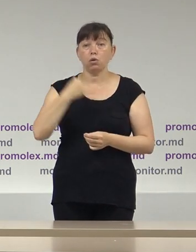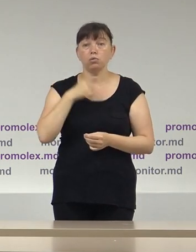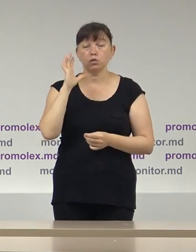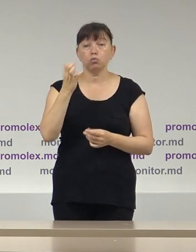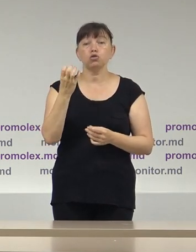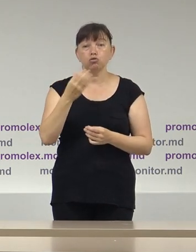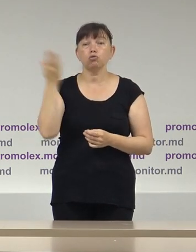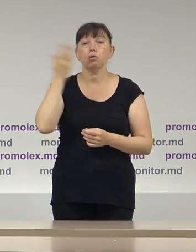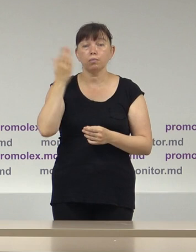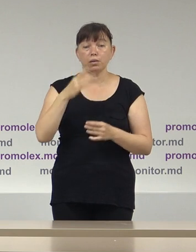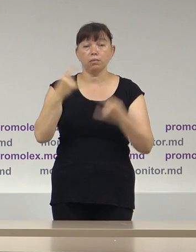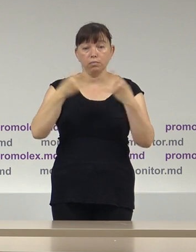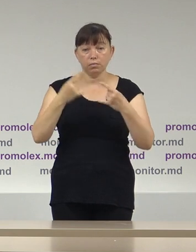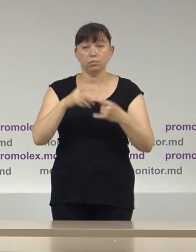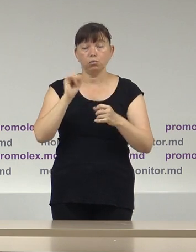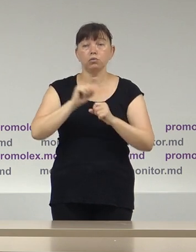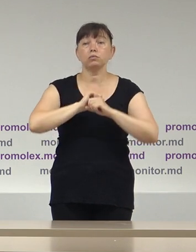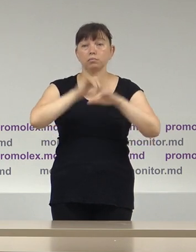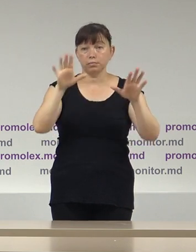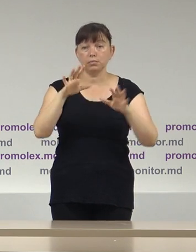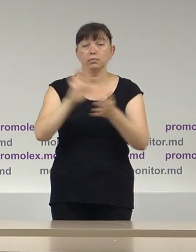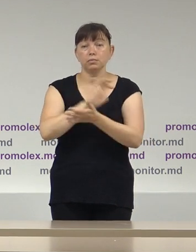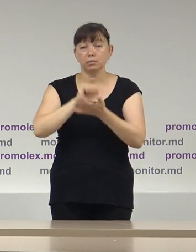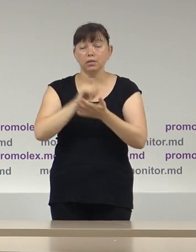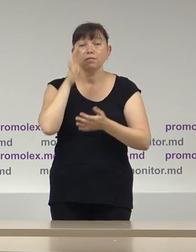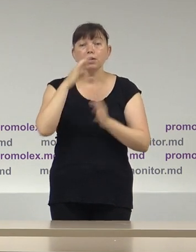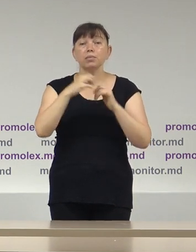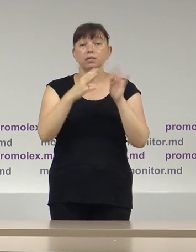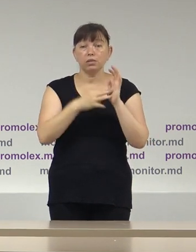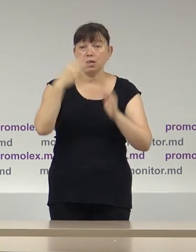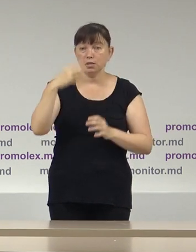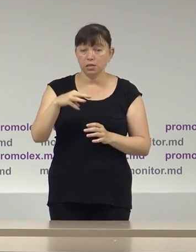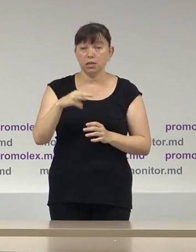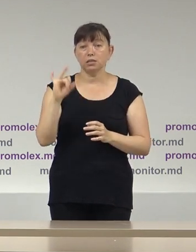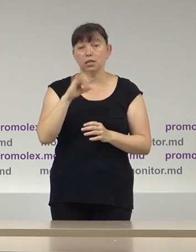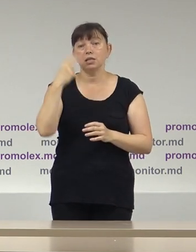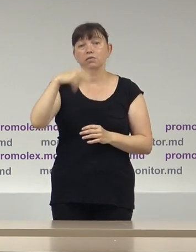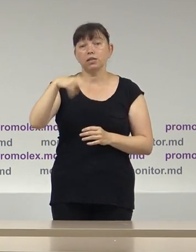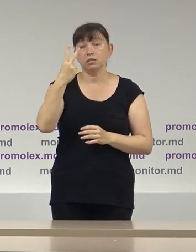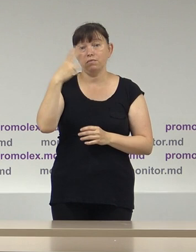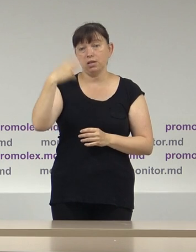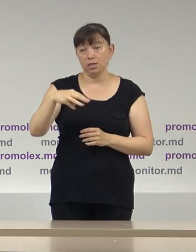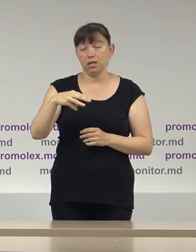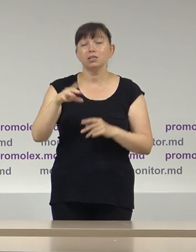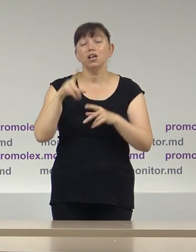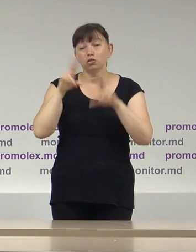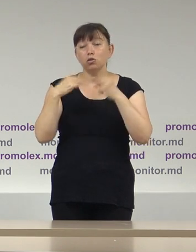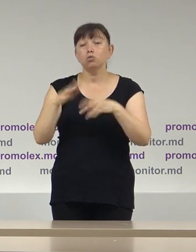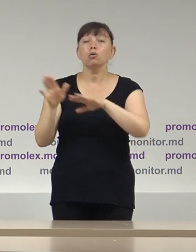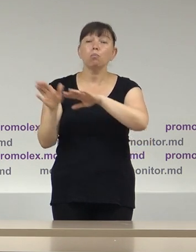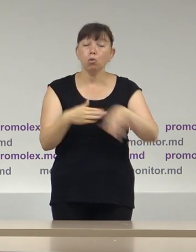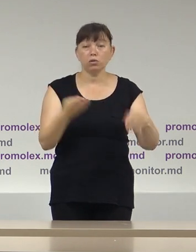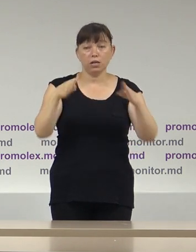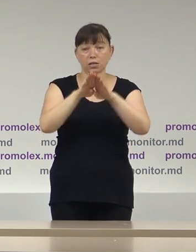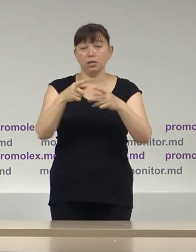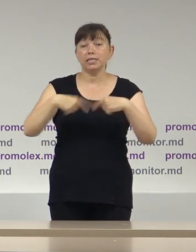comunicate de presă, transmisie în adresa masmediei, la orile 19.30 și la orile 22.30, adică după închidere secțiilor de